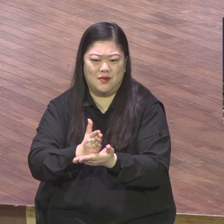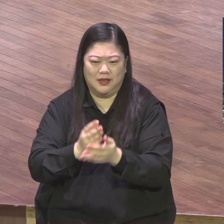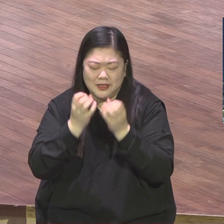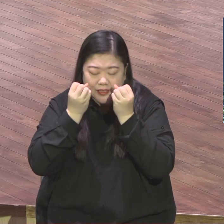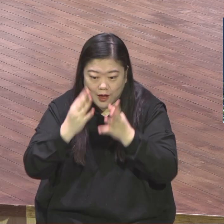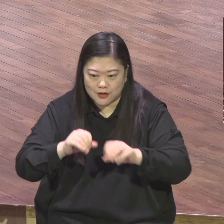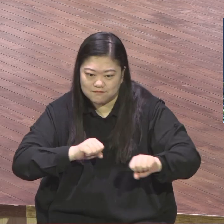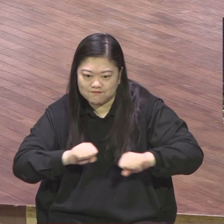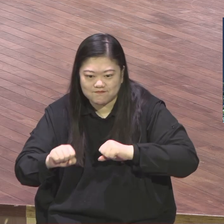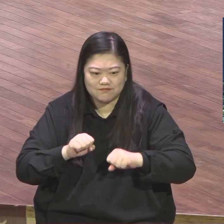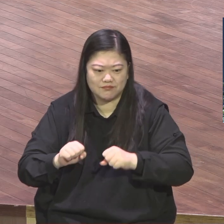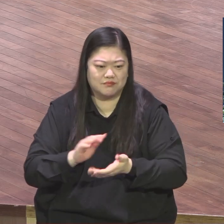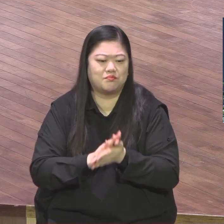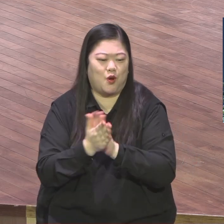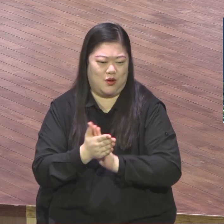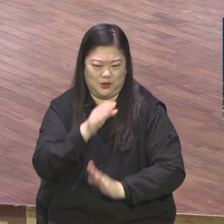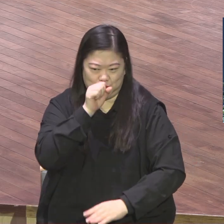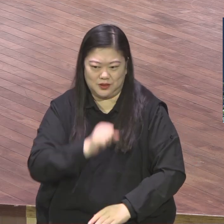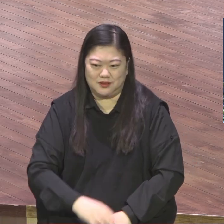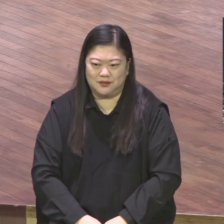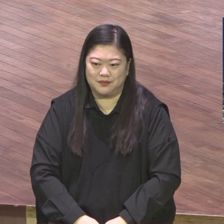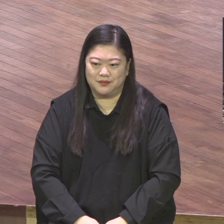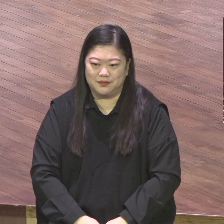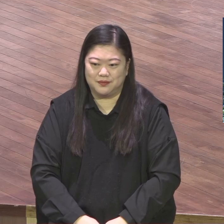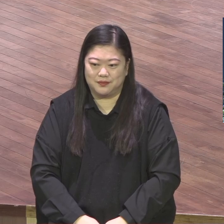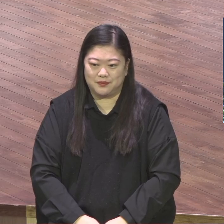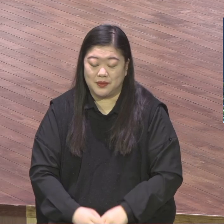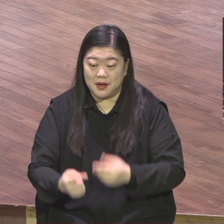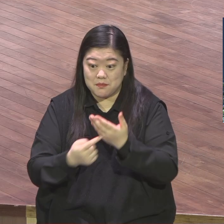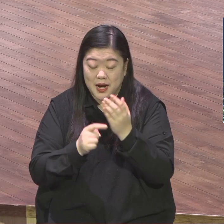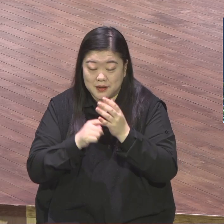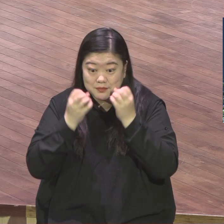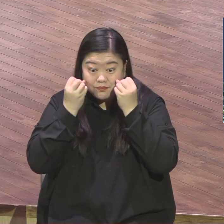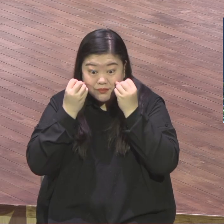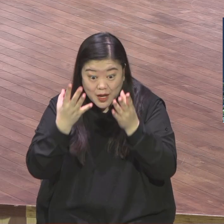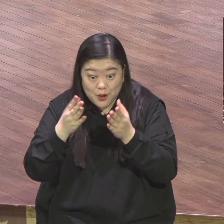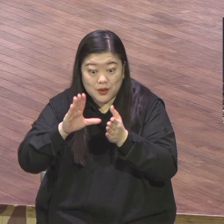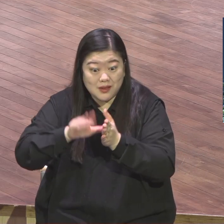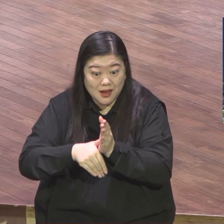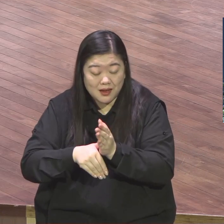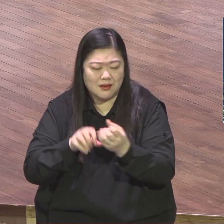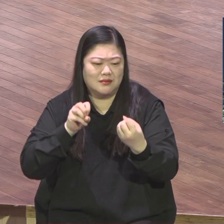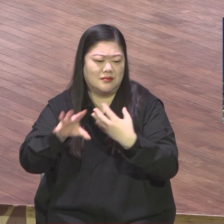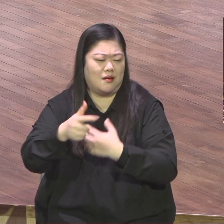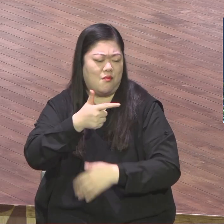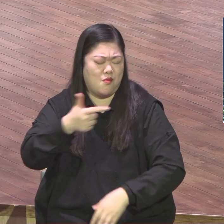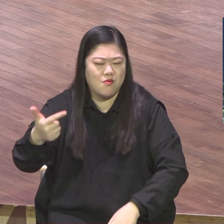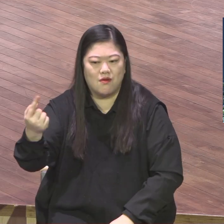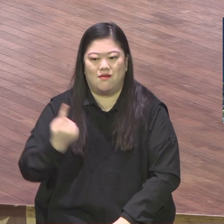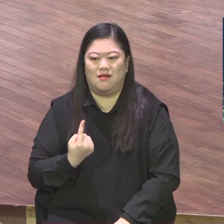마음과 생각을 가지느냐에 따라서 응답의 크기가 달라진다 라는 말씀이죠.